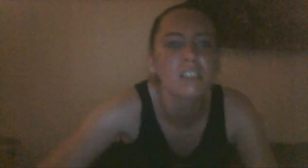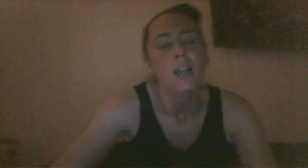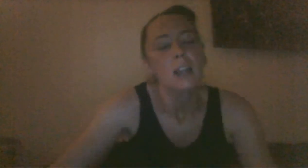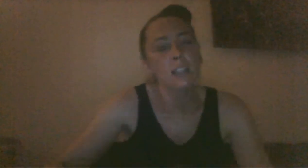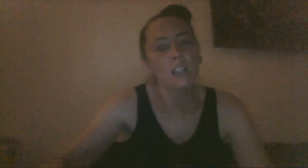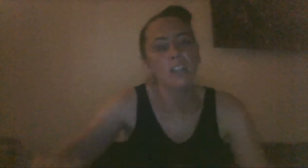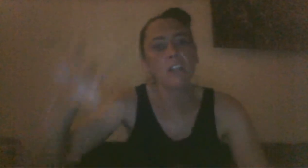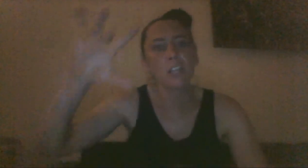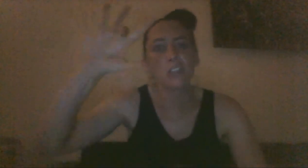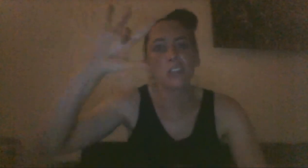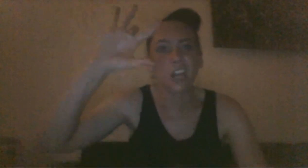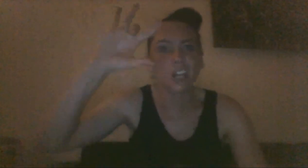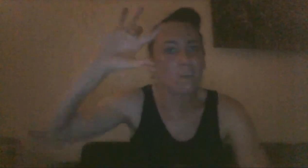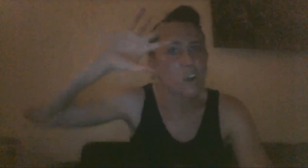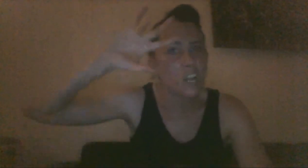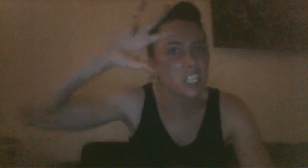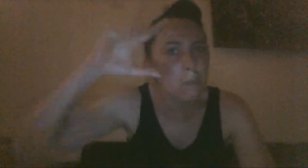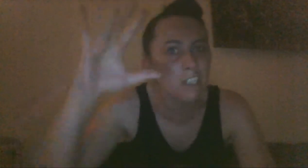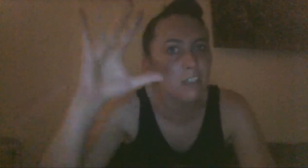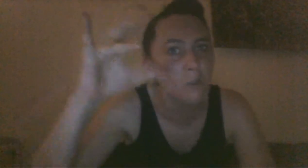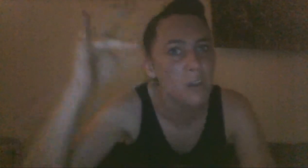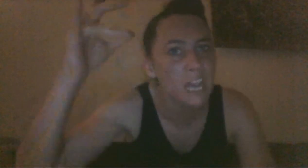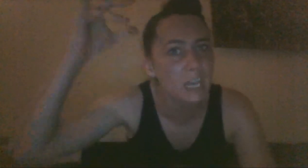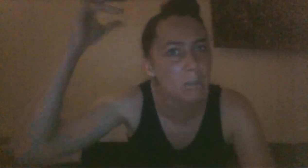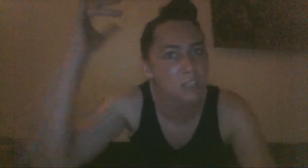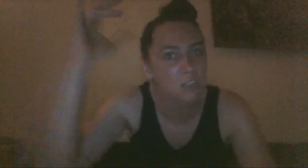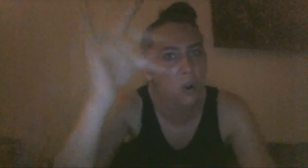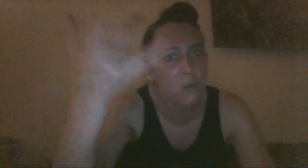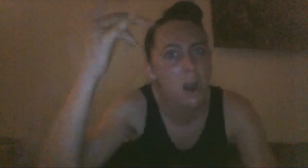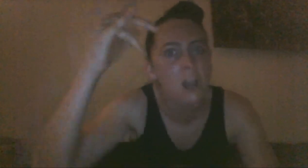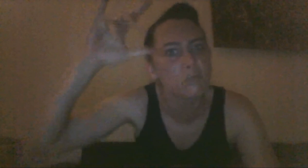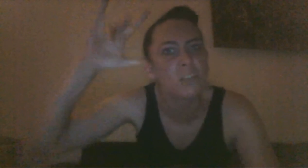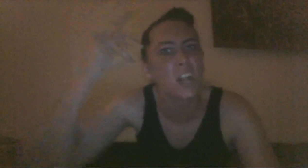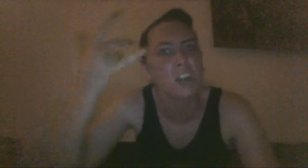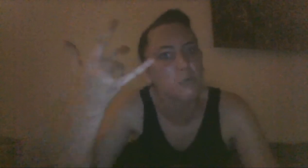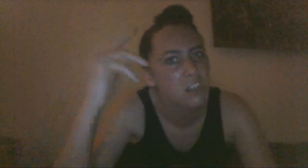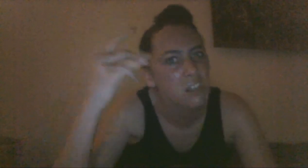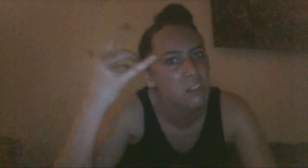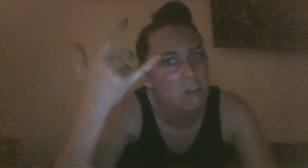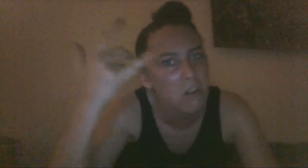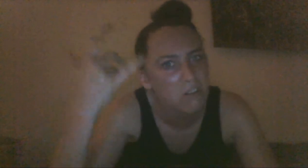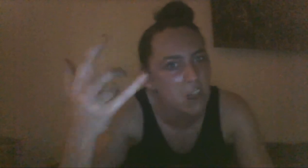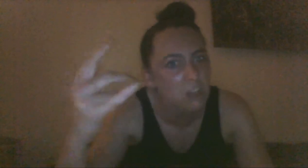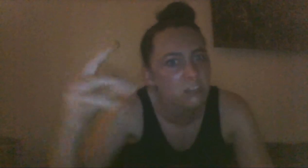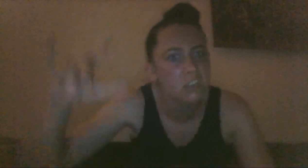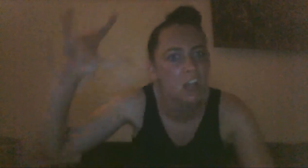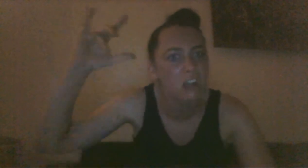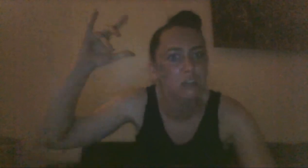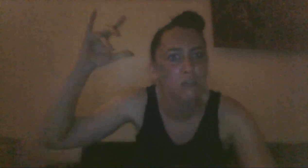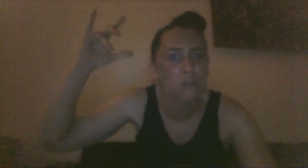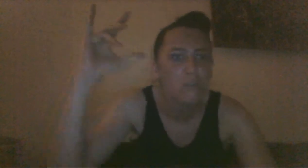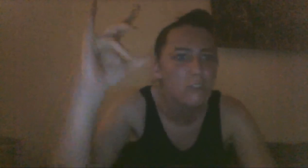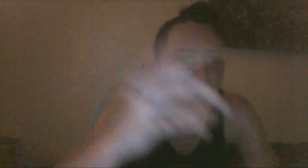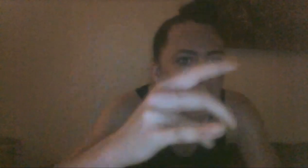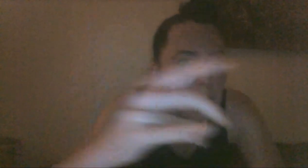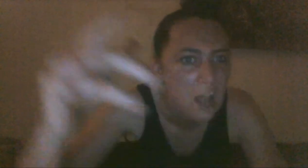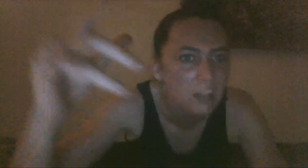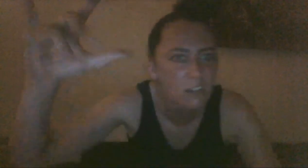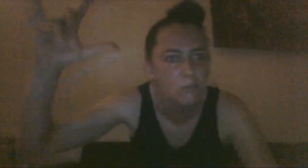'est-à-dire Tard, voit jamais le soleil, il habite dans le noir et toute la journée dans l'Orders. Tard, j'te fous des moines et toute la journée